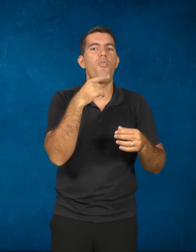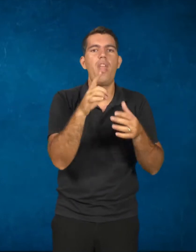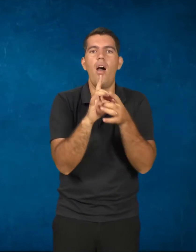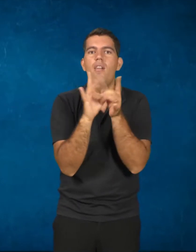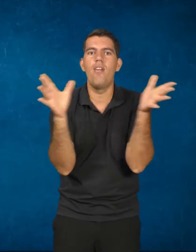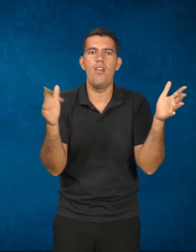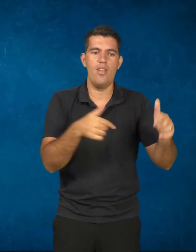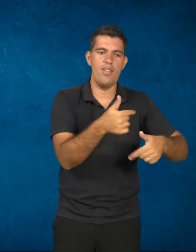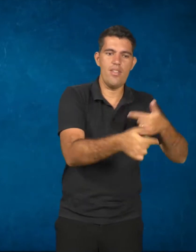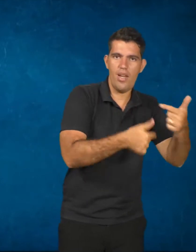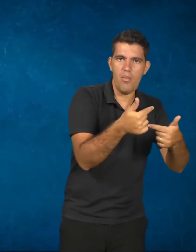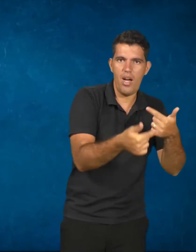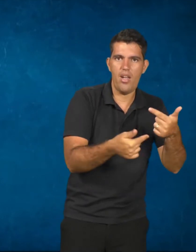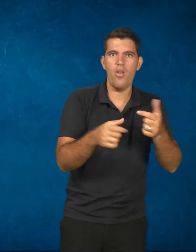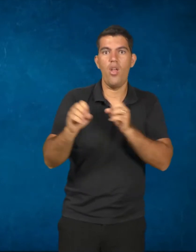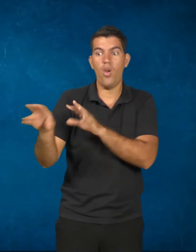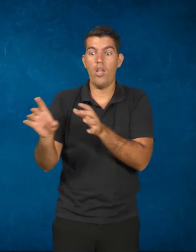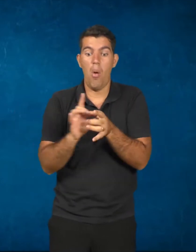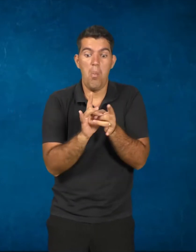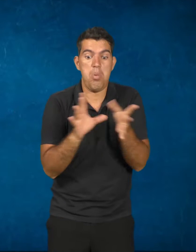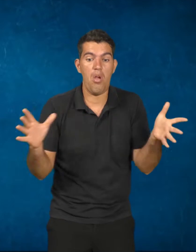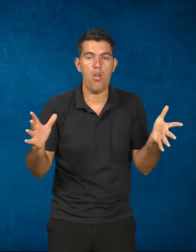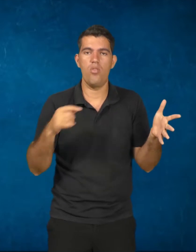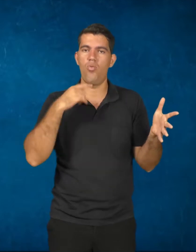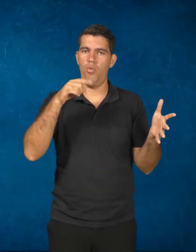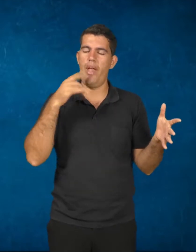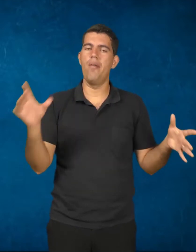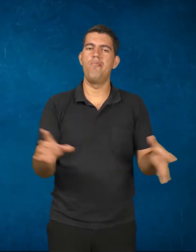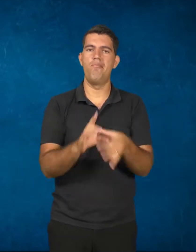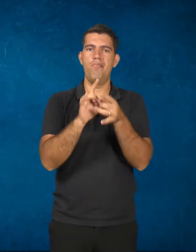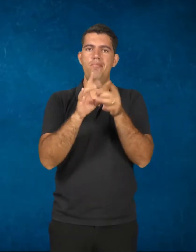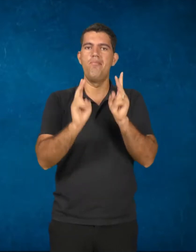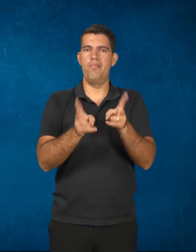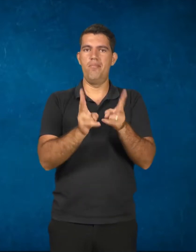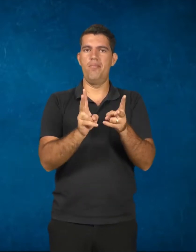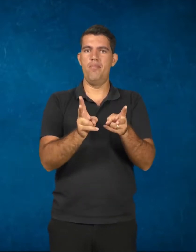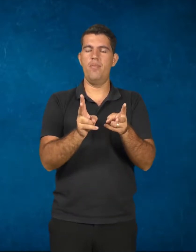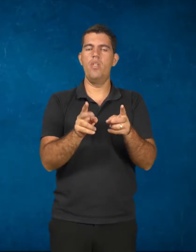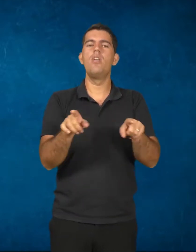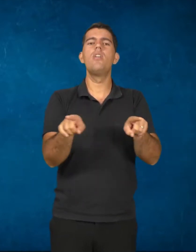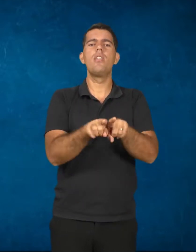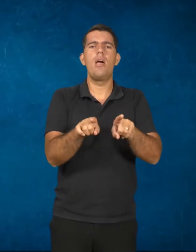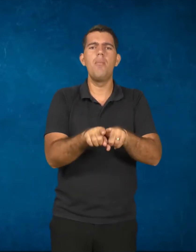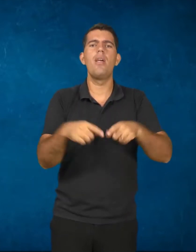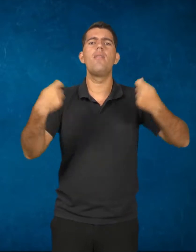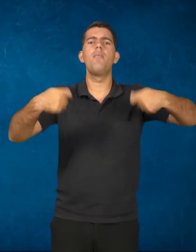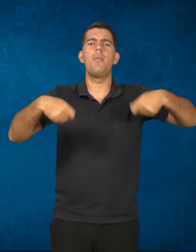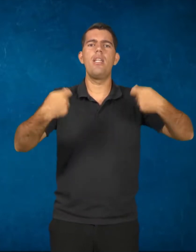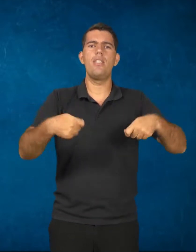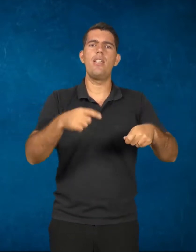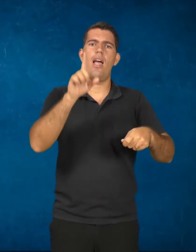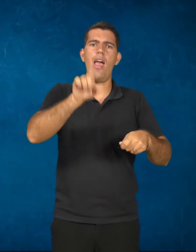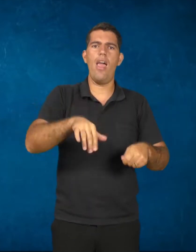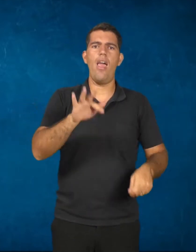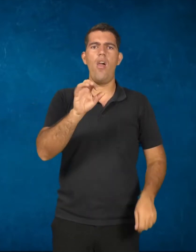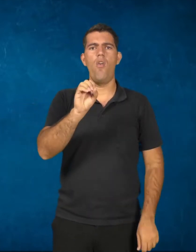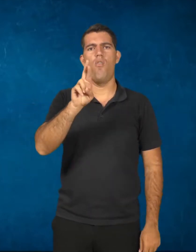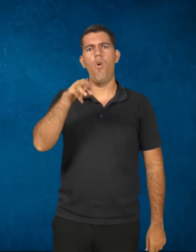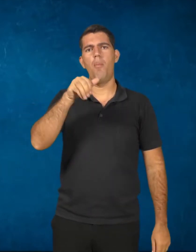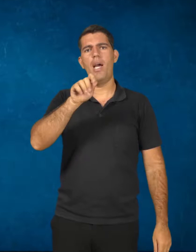o trabalho da educação. Ele também tem que ter um caráter formativo, o trabalho